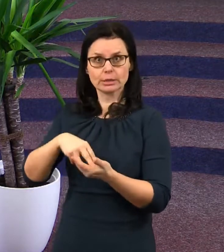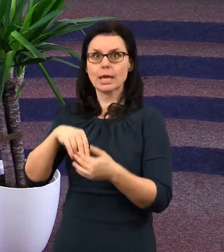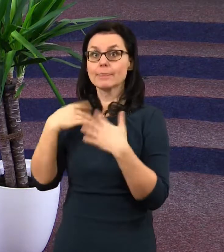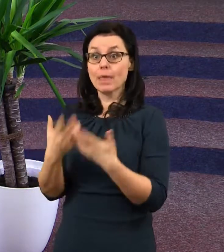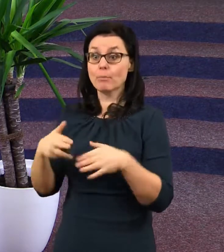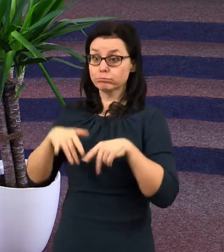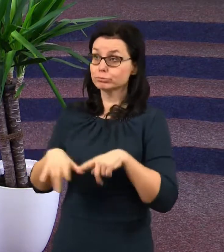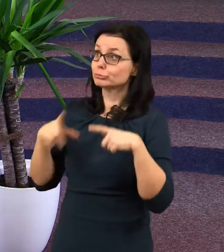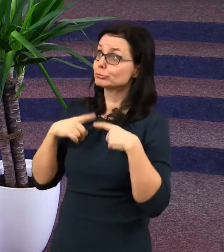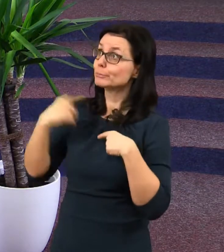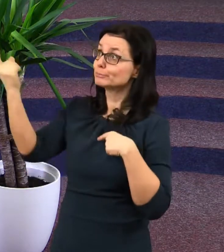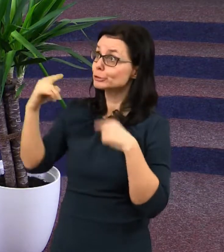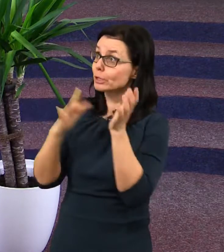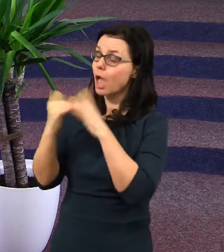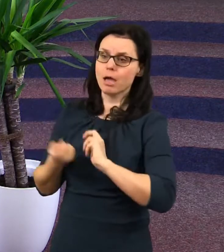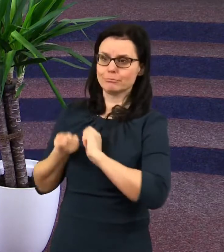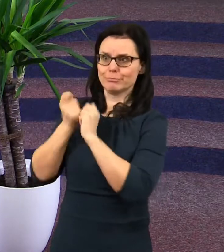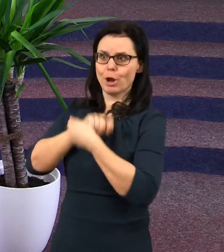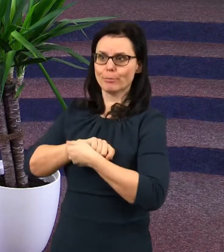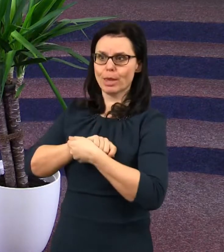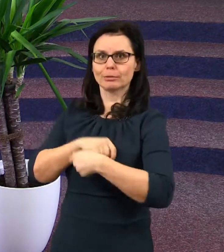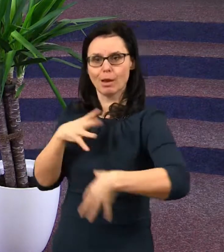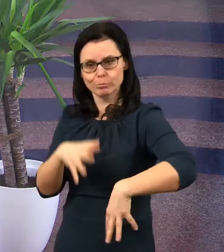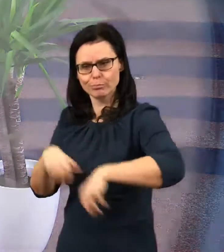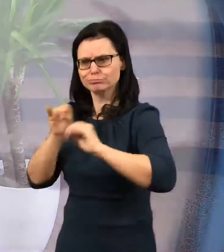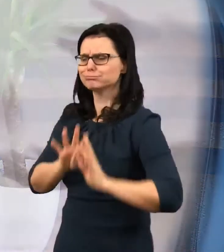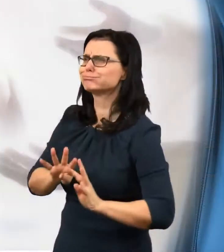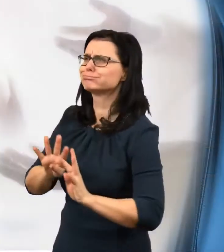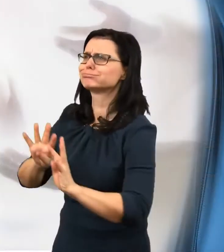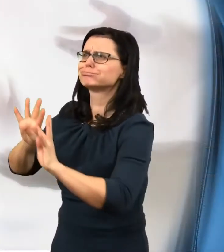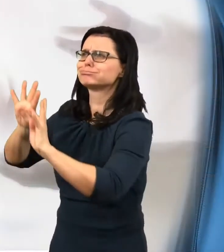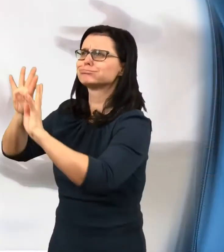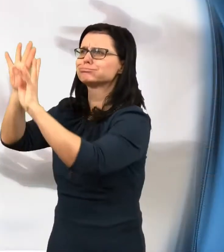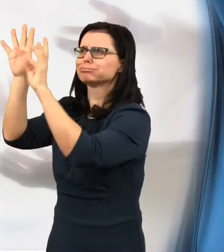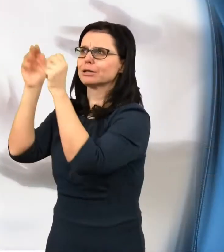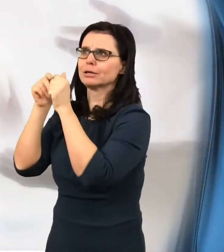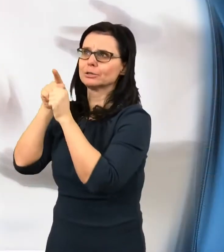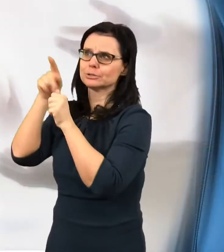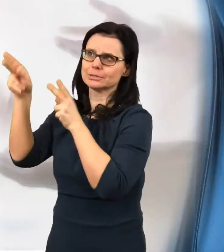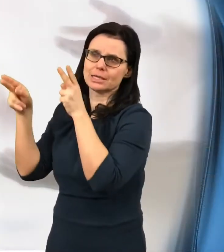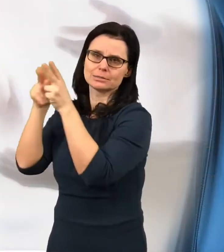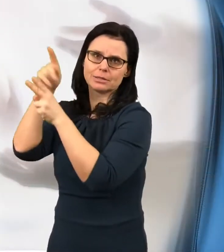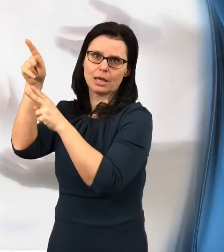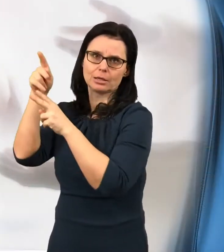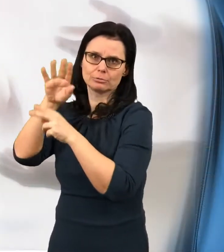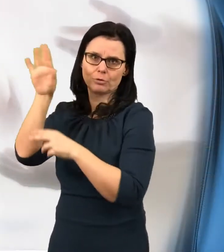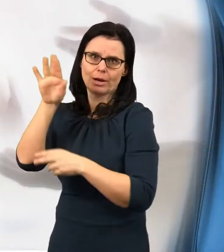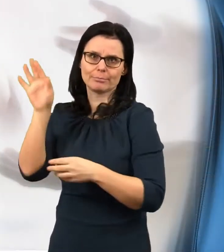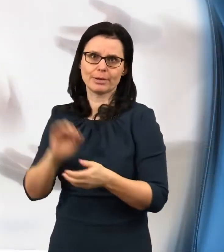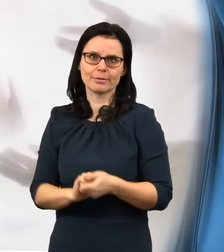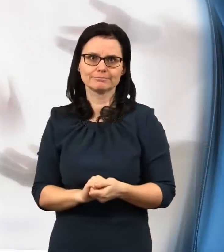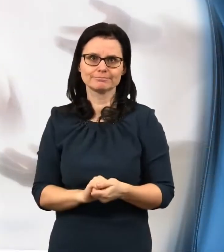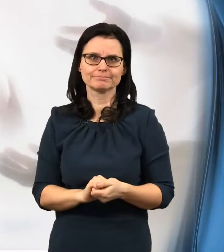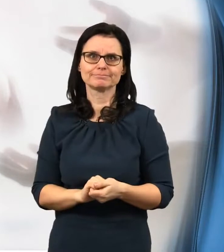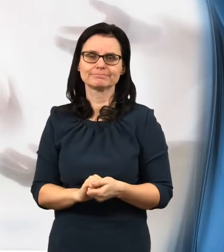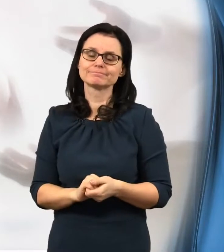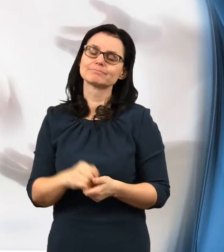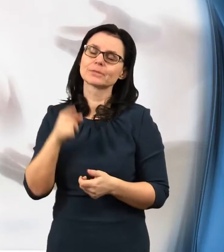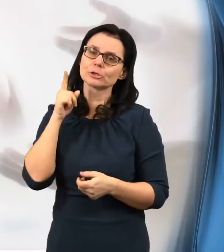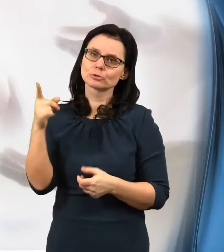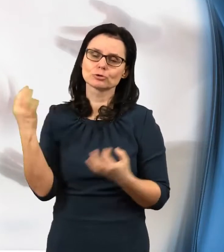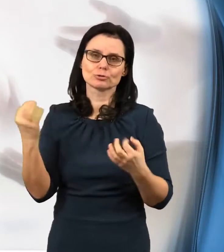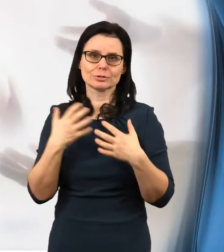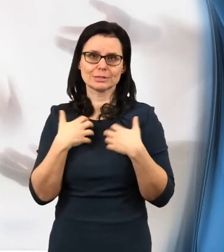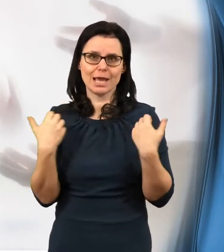kteří půjdou z hůru k našemu pánu cestou do nebe. Ano, to je to, na co se